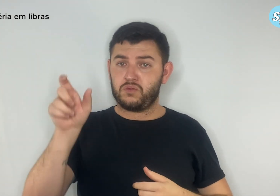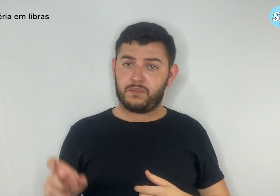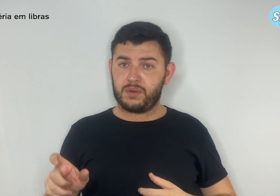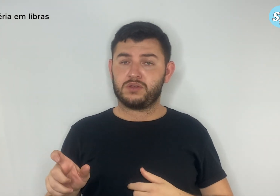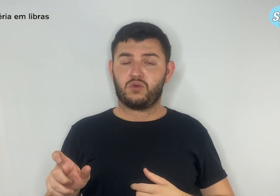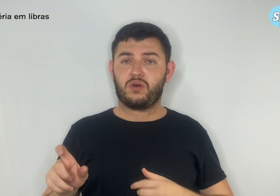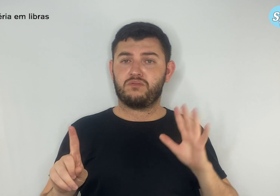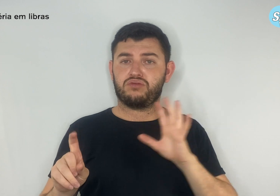trabalho.